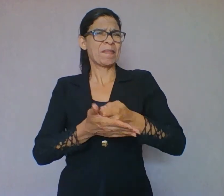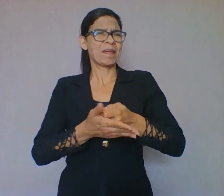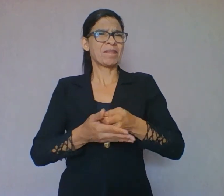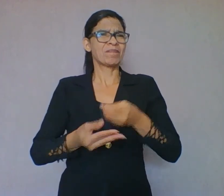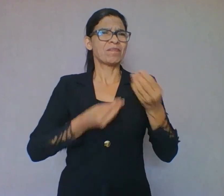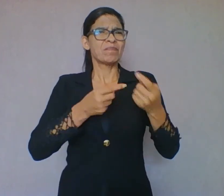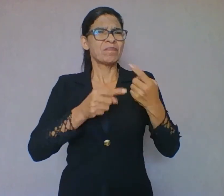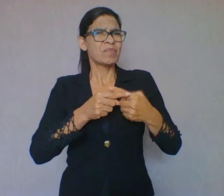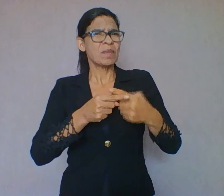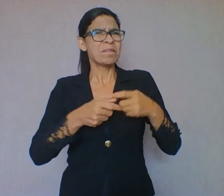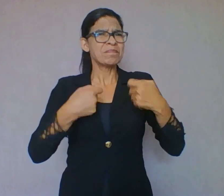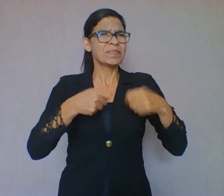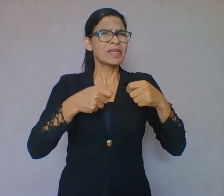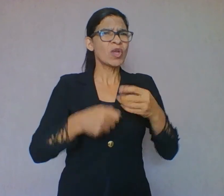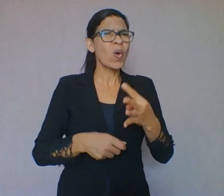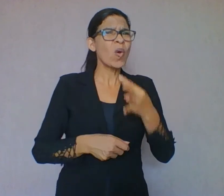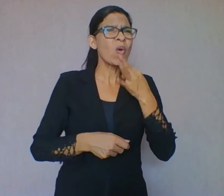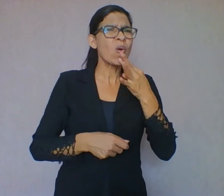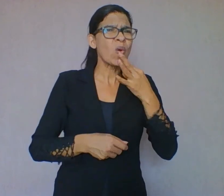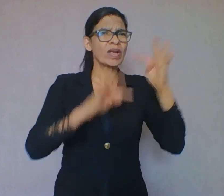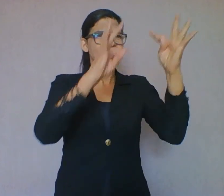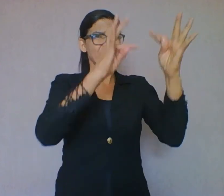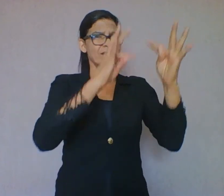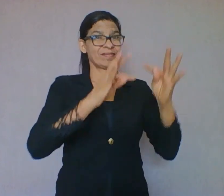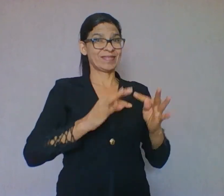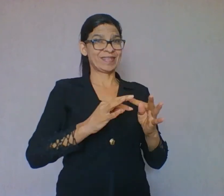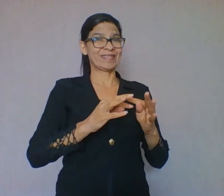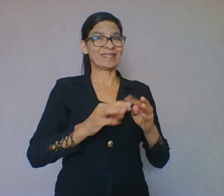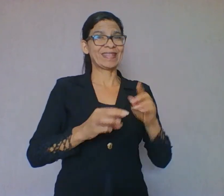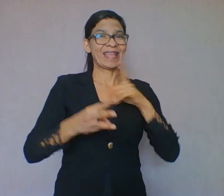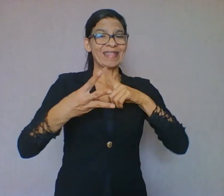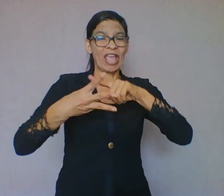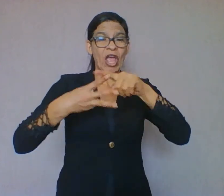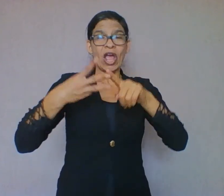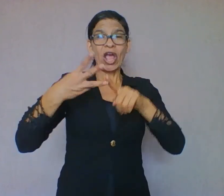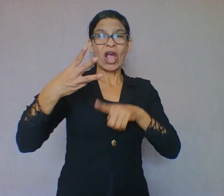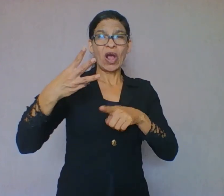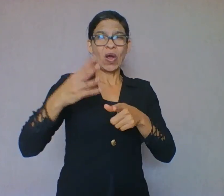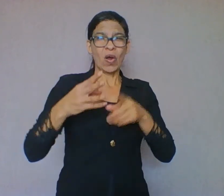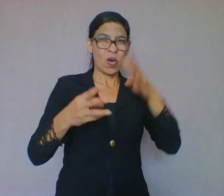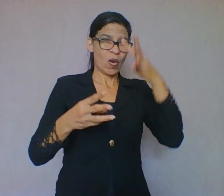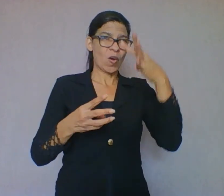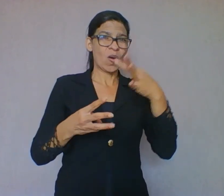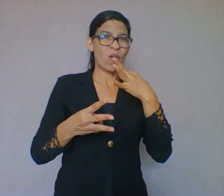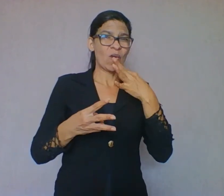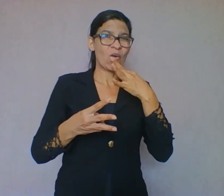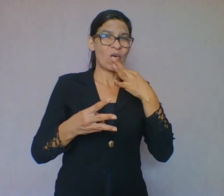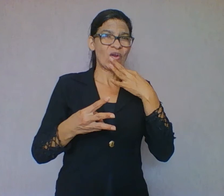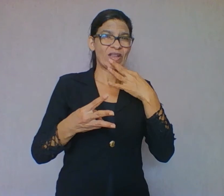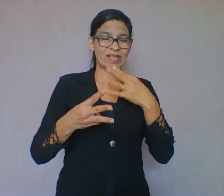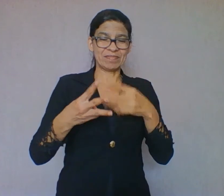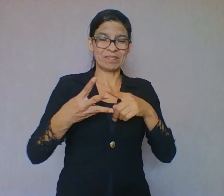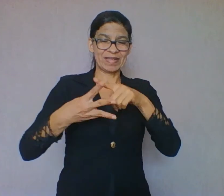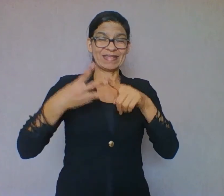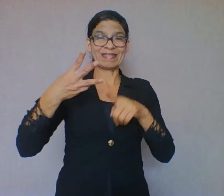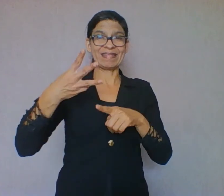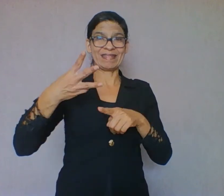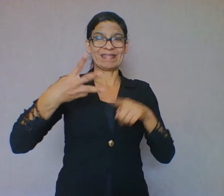Esse conhecimento é dividido em três tipos. O conhecimento prévio na